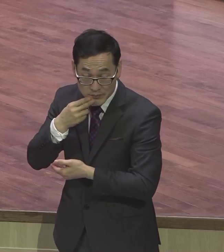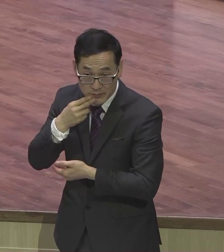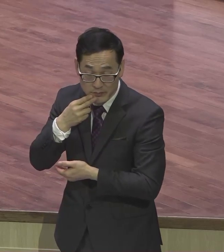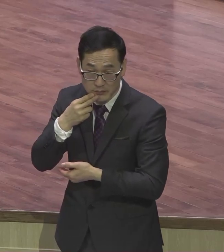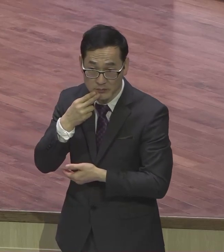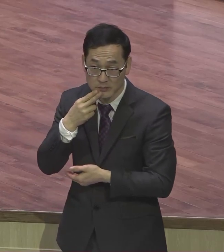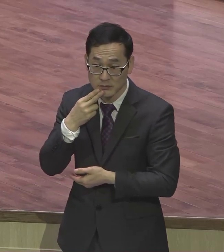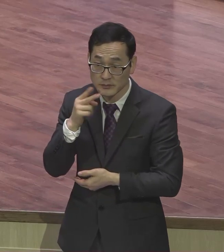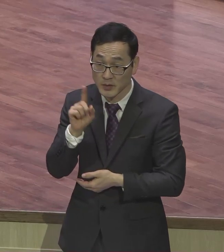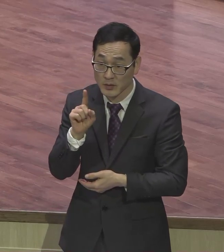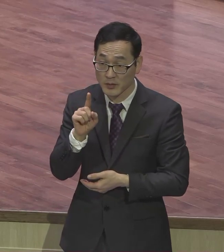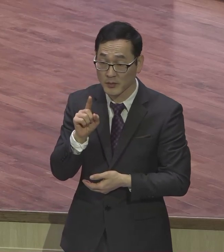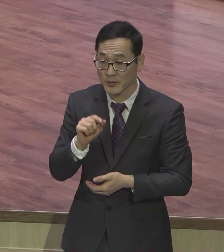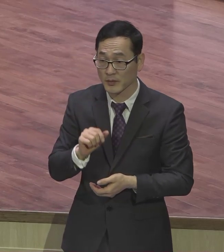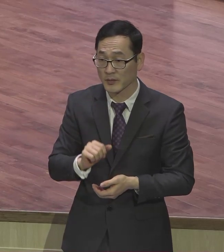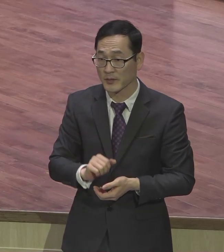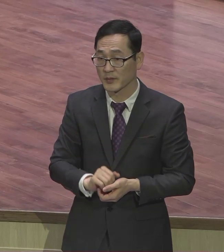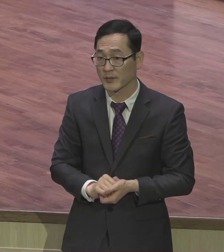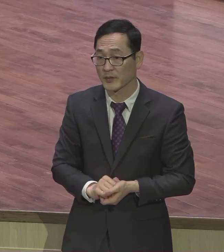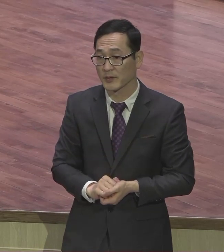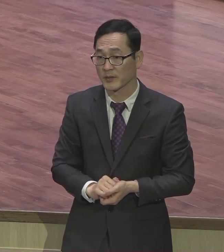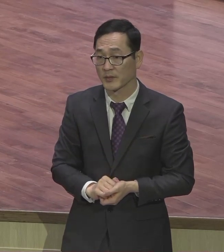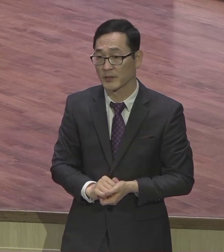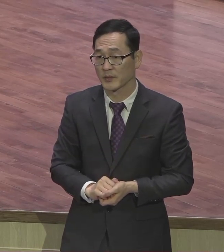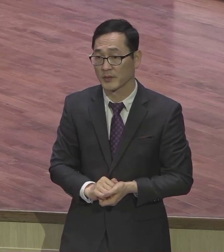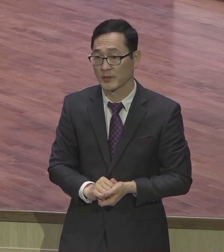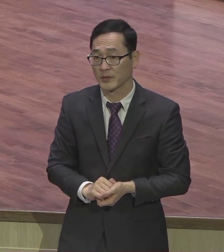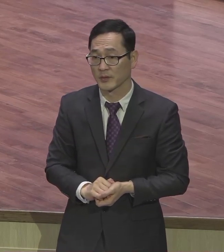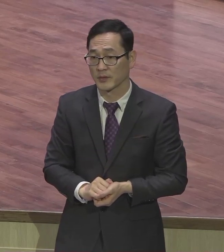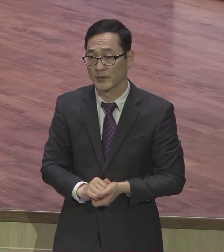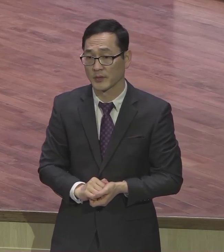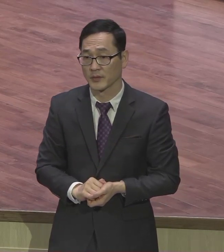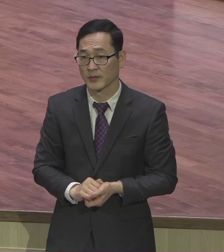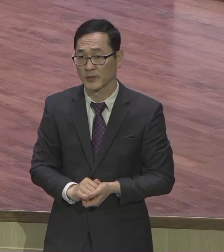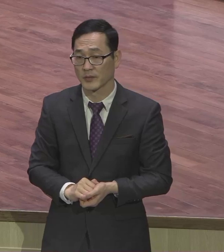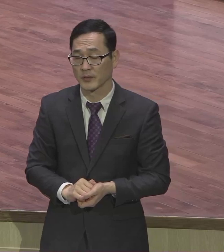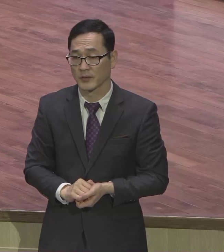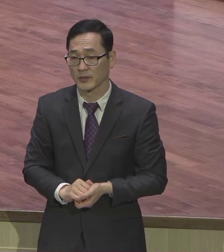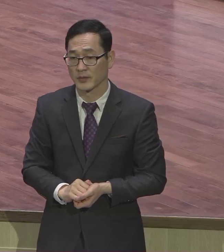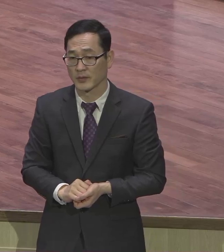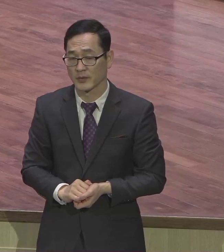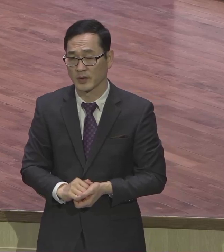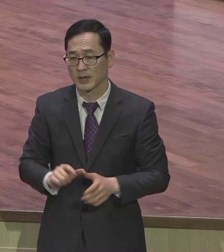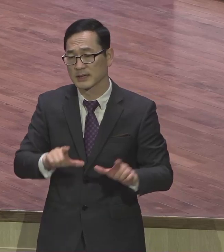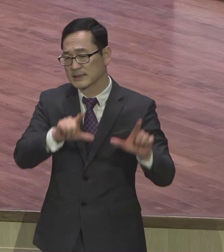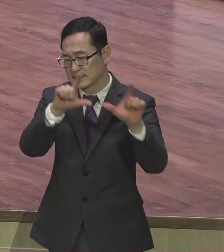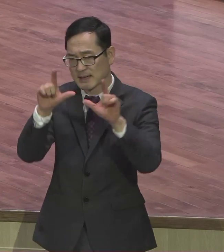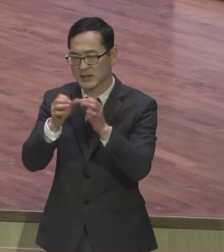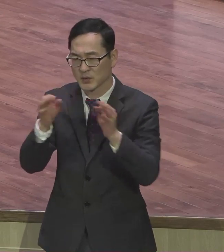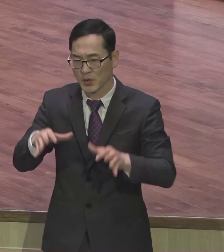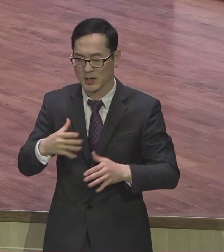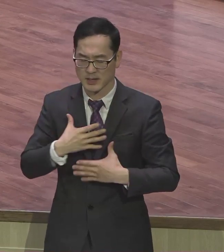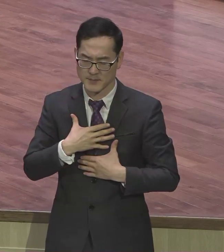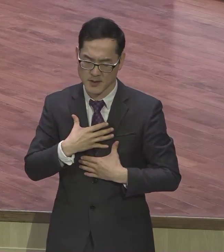얼마나 얼마나 평안을 느끼느냐 이게 중요한 겁니다 내가 얼마나 평안을 느끼고 사느냐